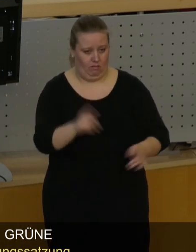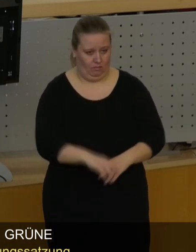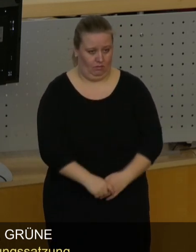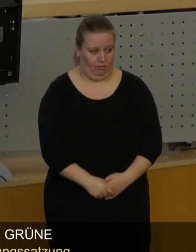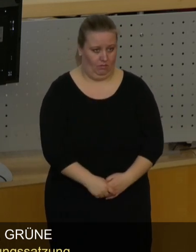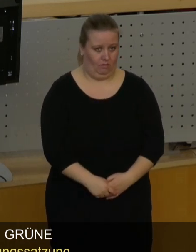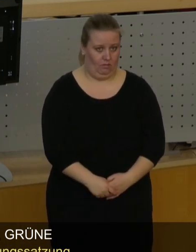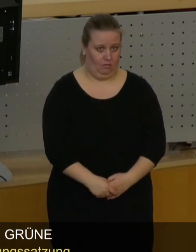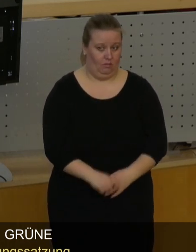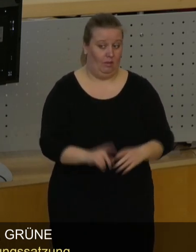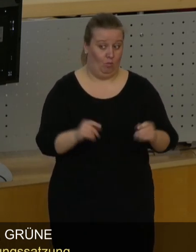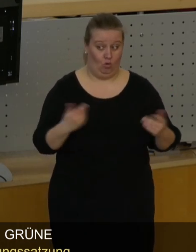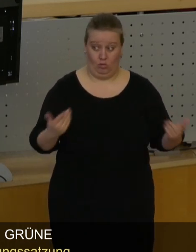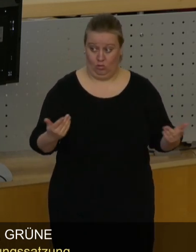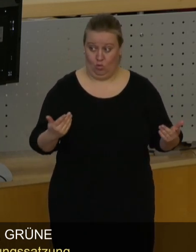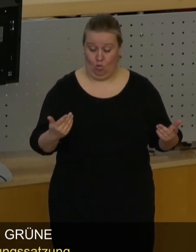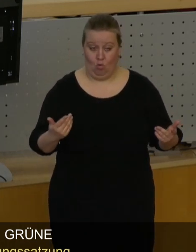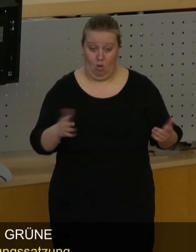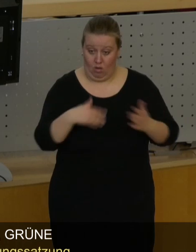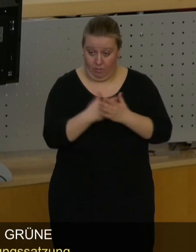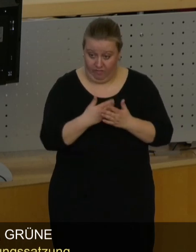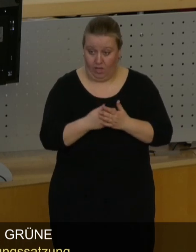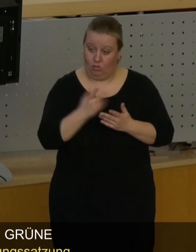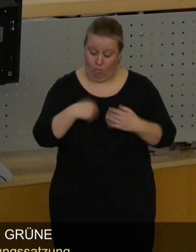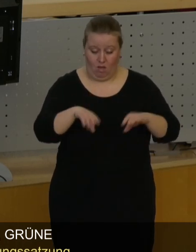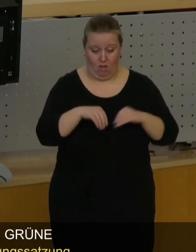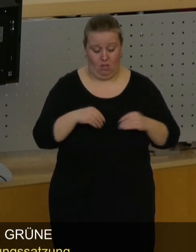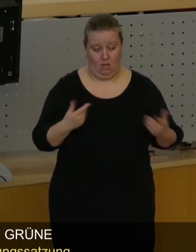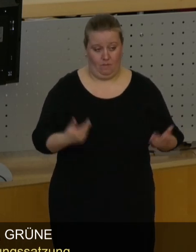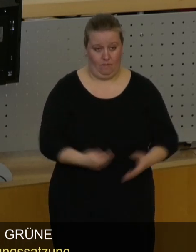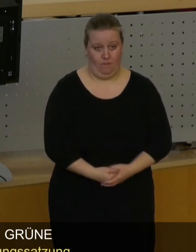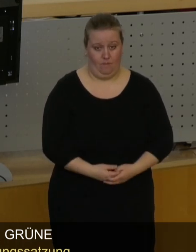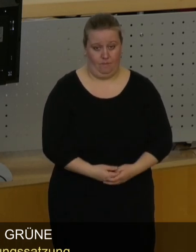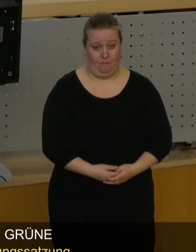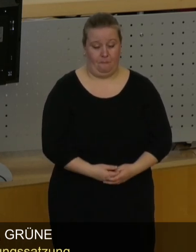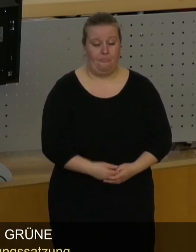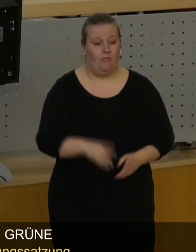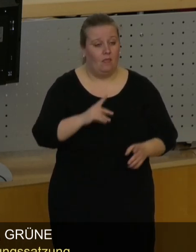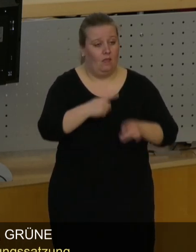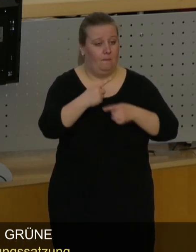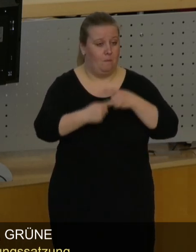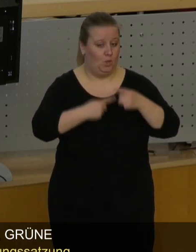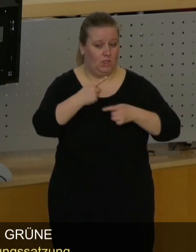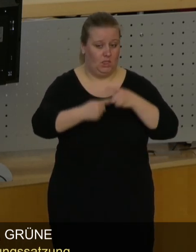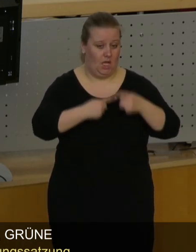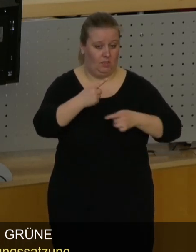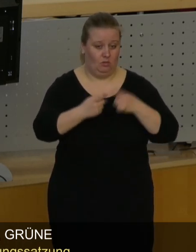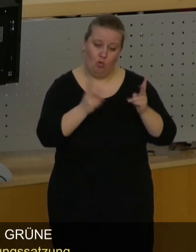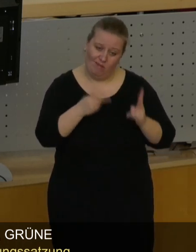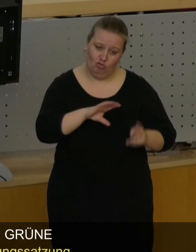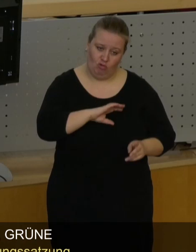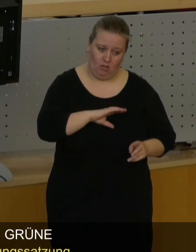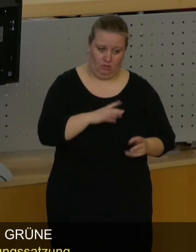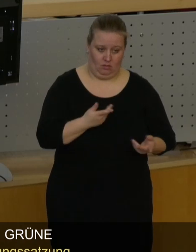Das würde ich dann Ihnen auch mal empfehlen, einfach ernst zu nehmen. Dieser Prozess hätte die Chance